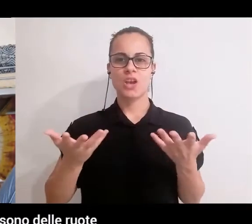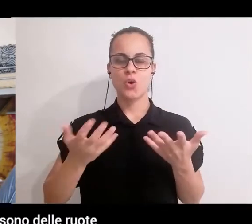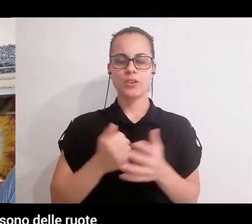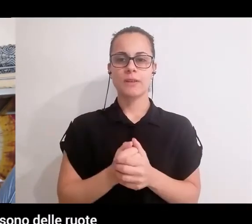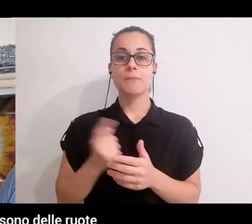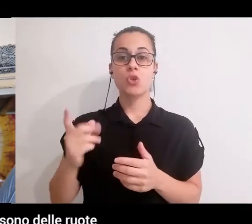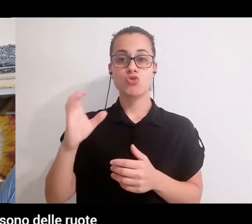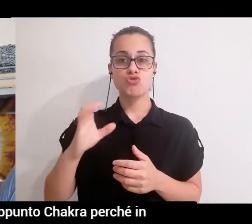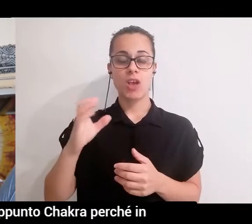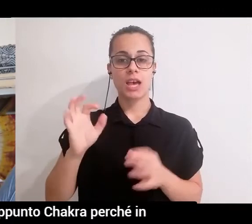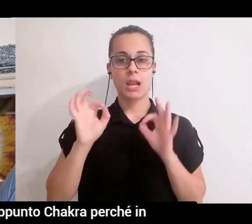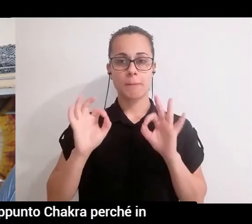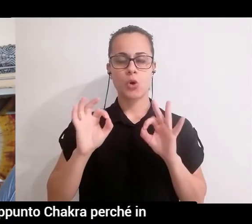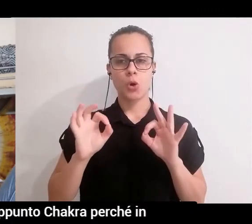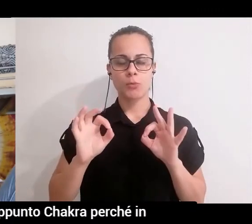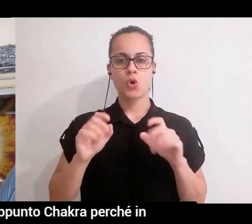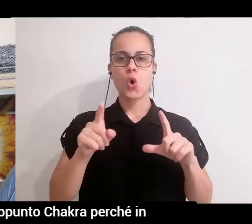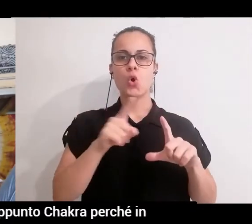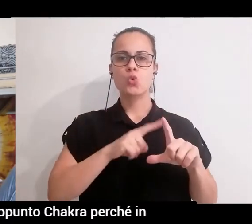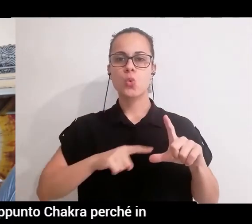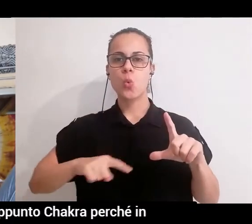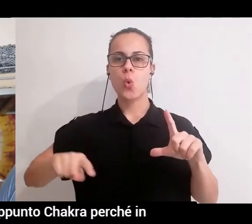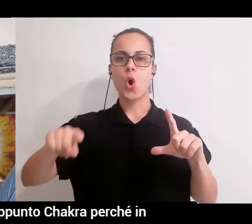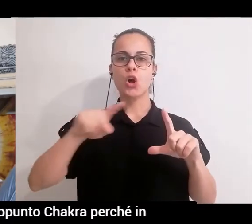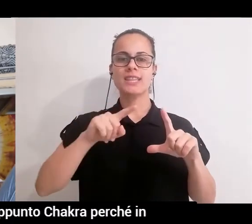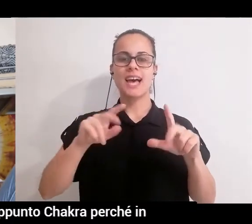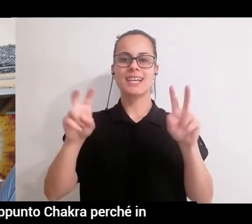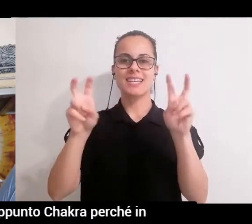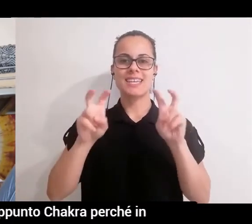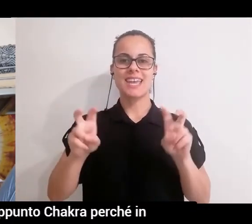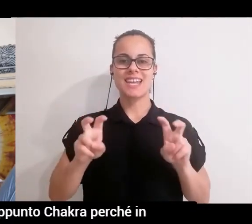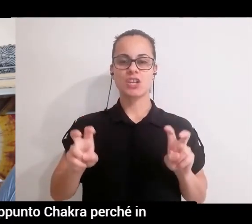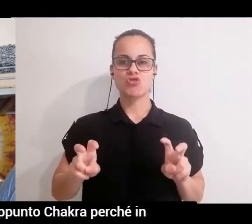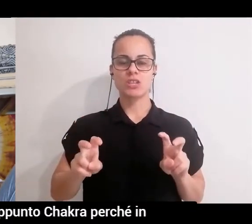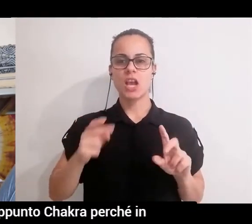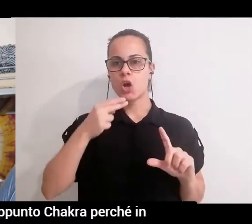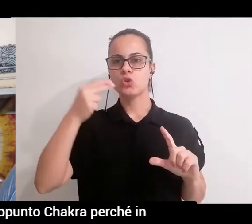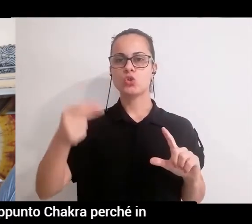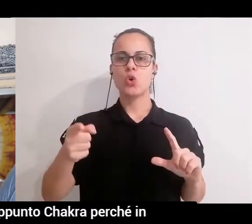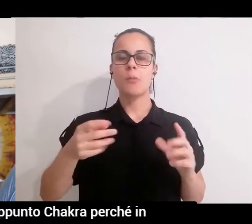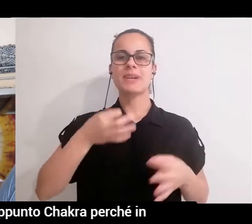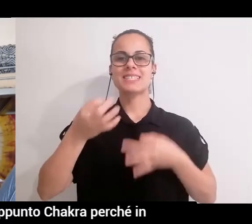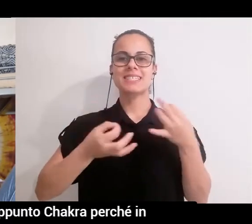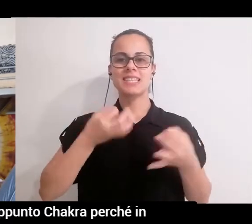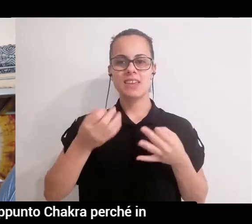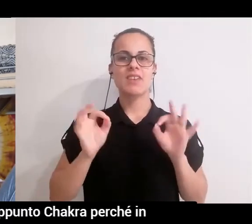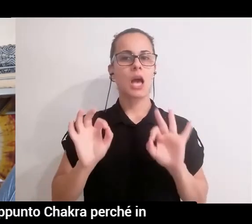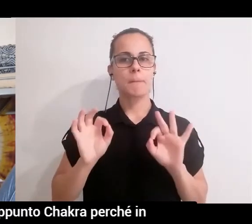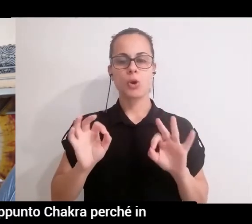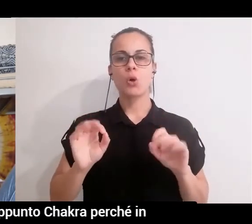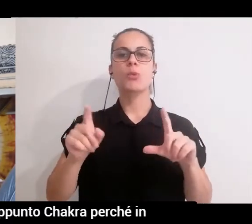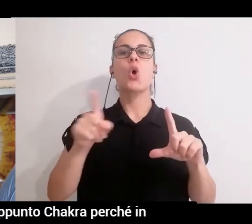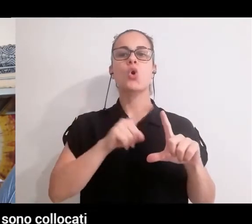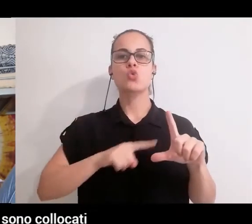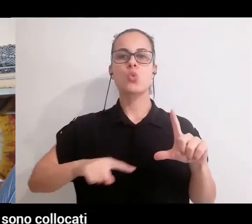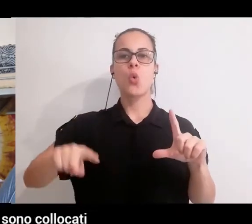sono delle ruote, dei vortici di energia, vengono chiamati appunto chakra perché in sanscrito letteralmente tradotto